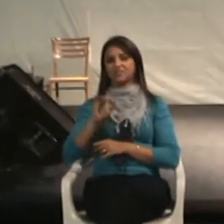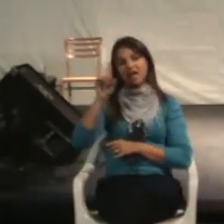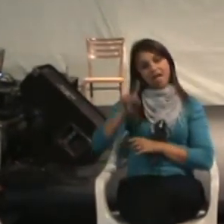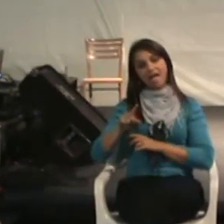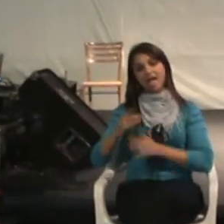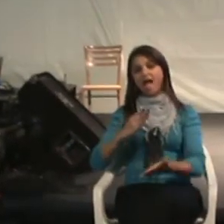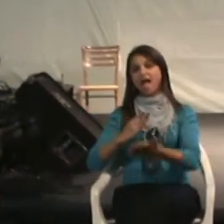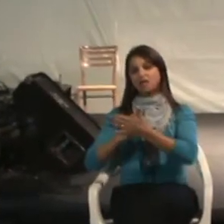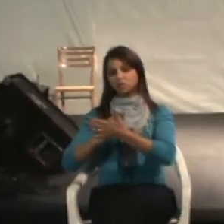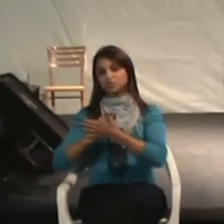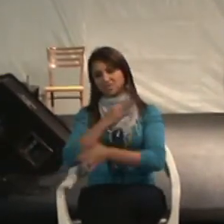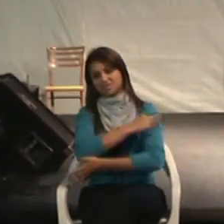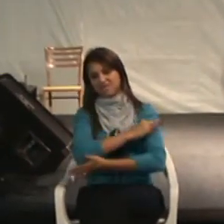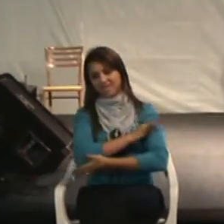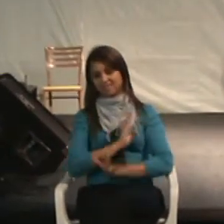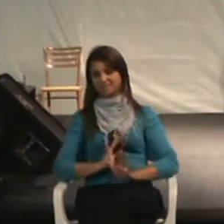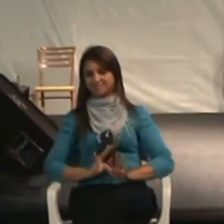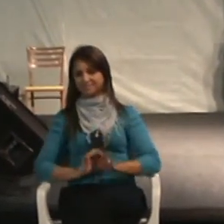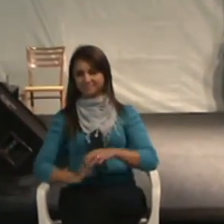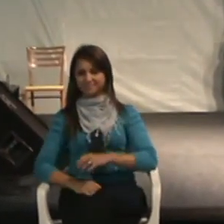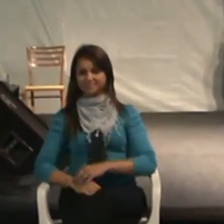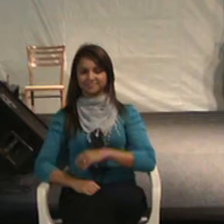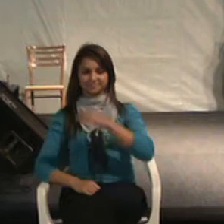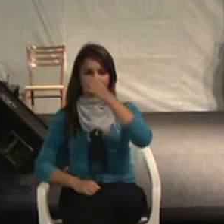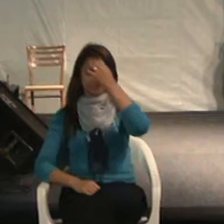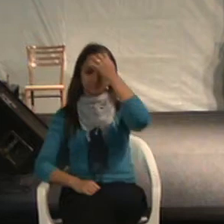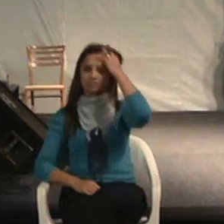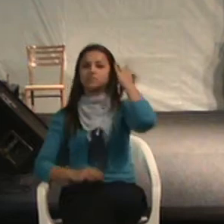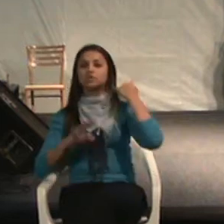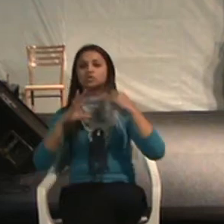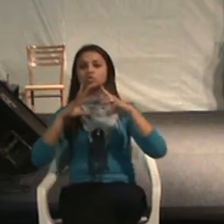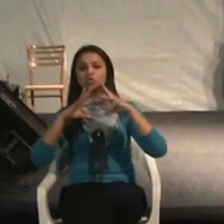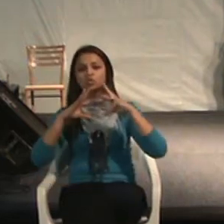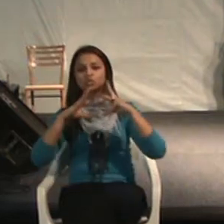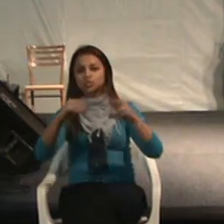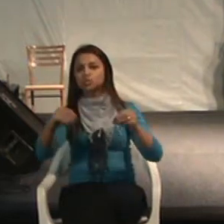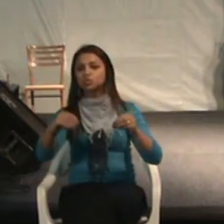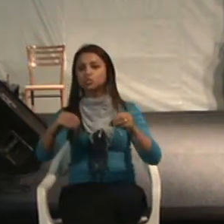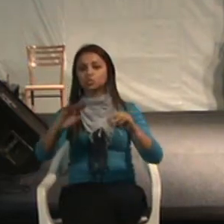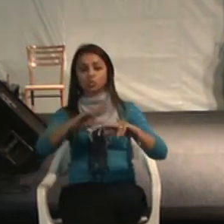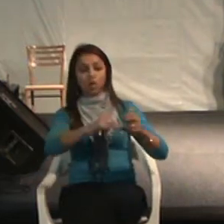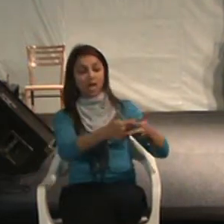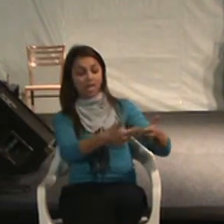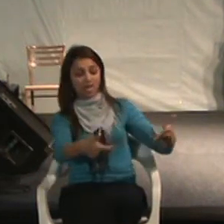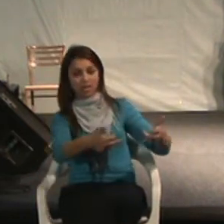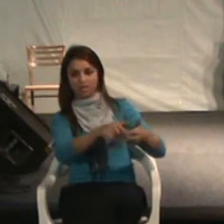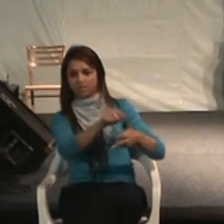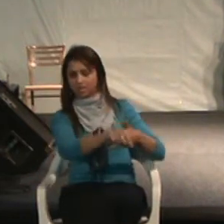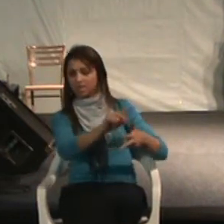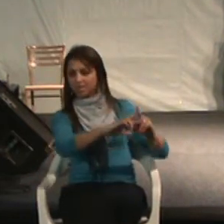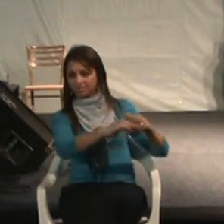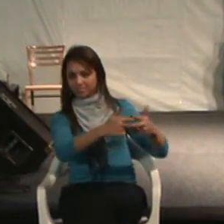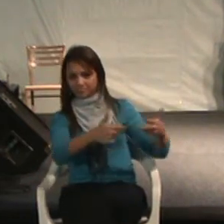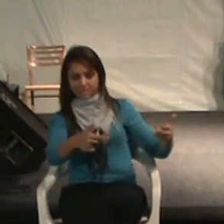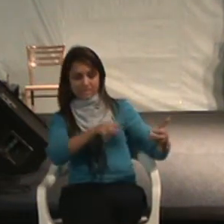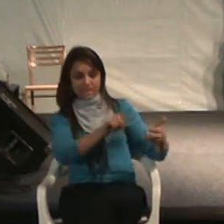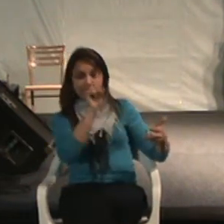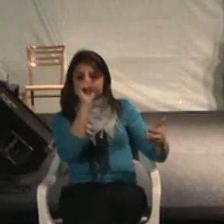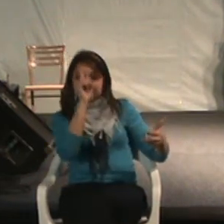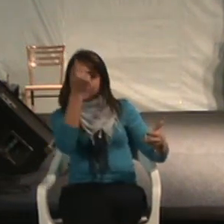auditivo é uma ajuda técnica. Todo e qualquer equipamento que foi